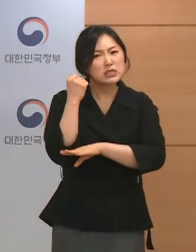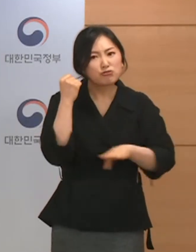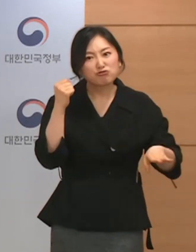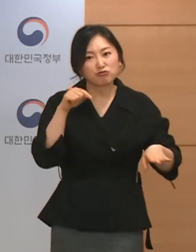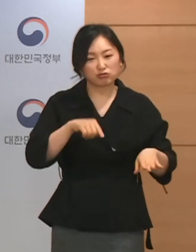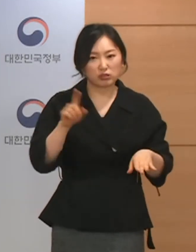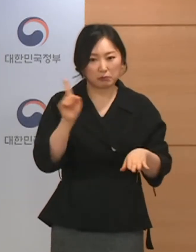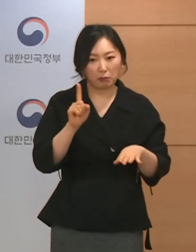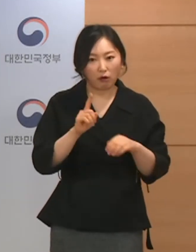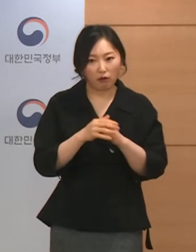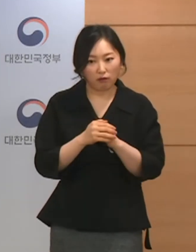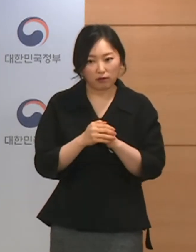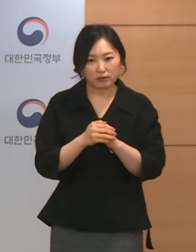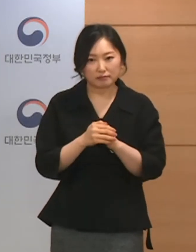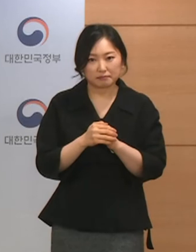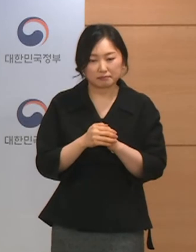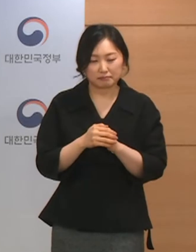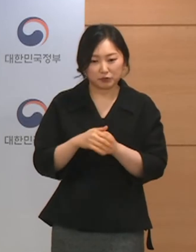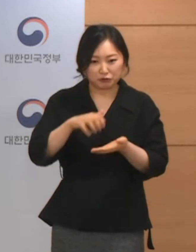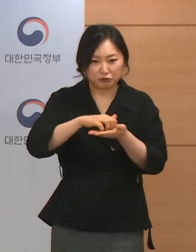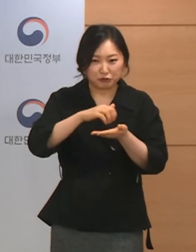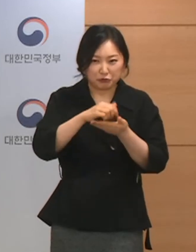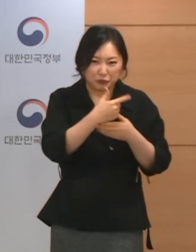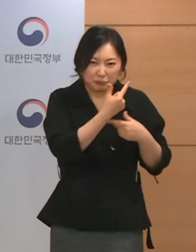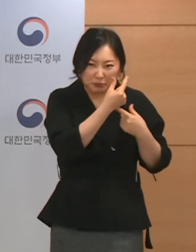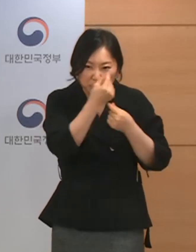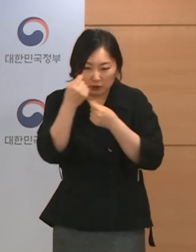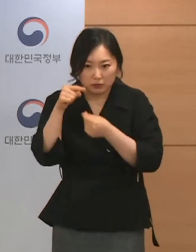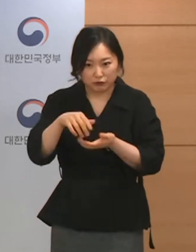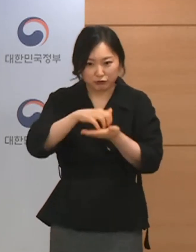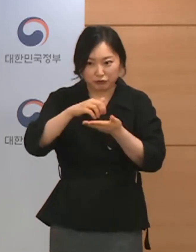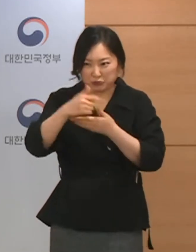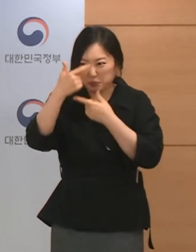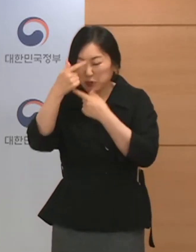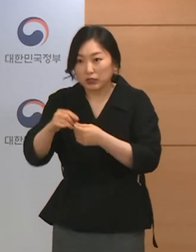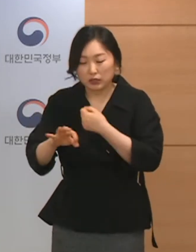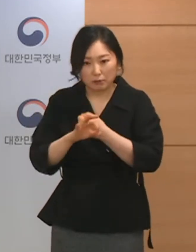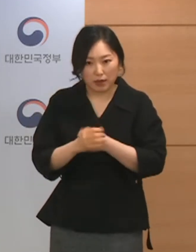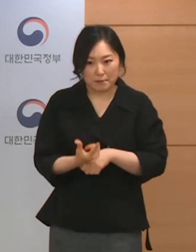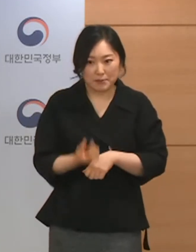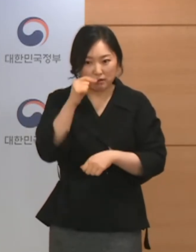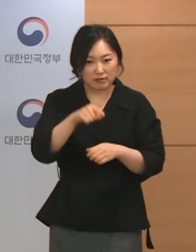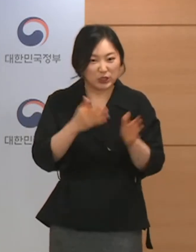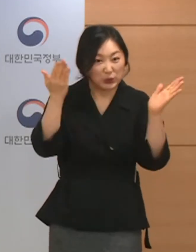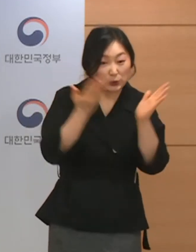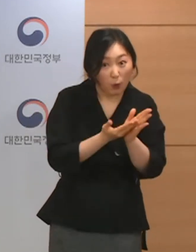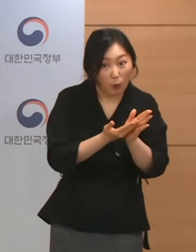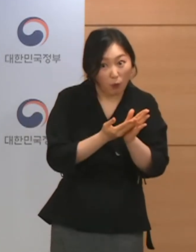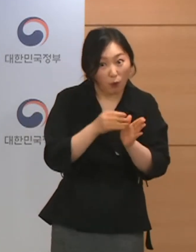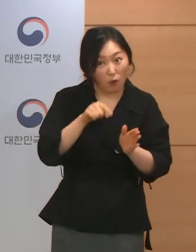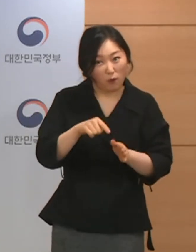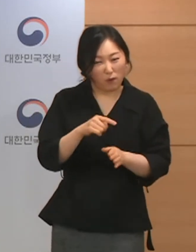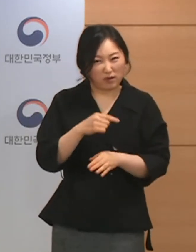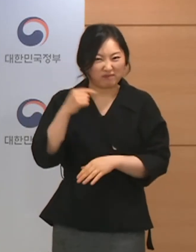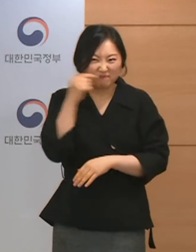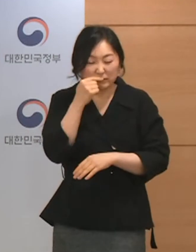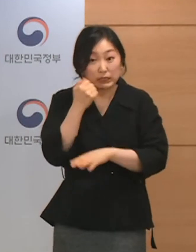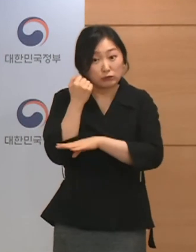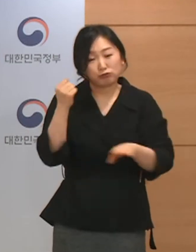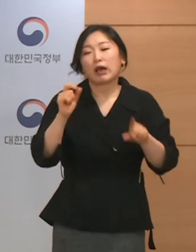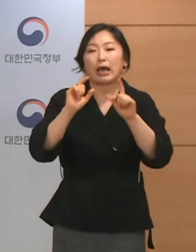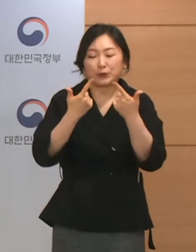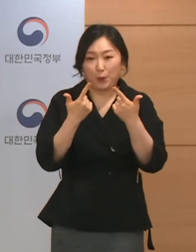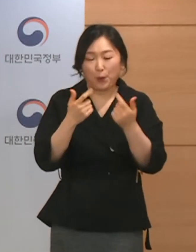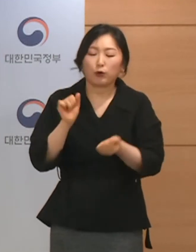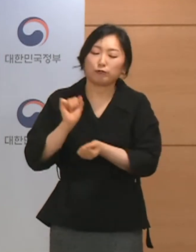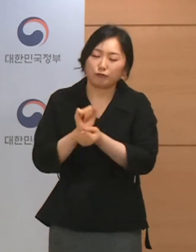기계적으로 작동되는 다시 말해서 그 정수를 지켰다고 해서 바로 적용되는 물리적인 기준이 아니고 유행